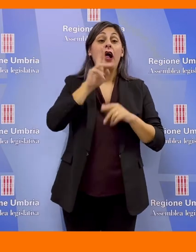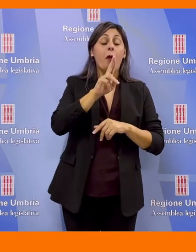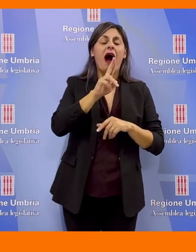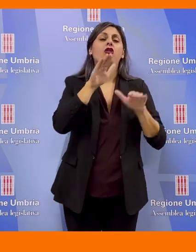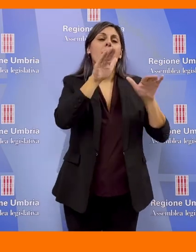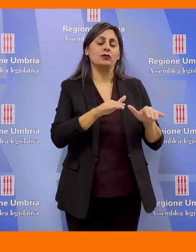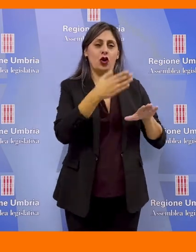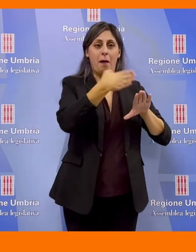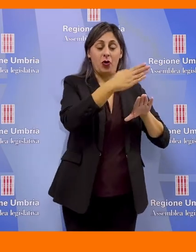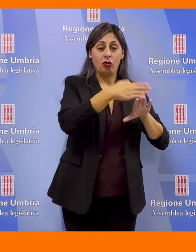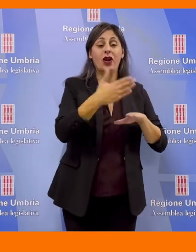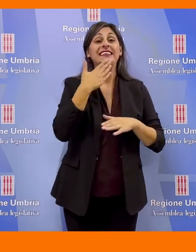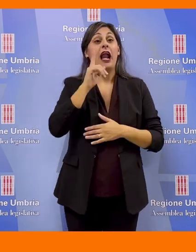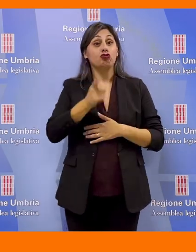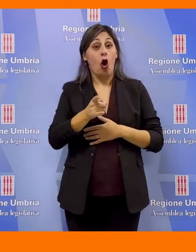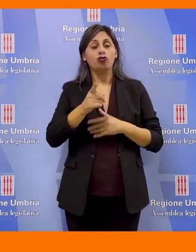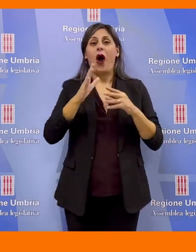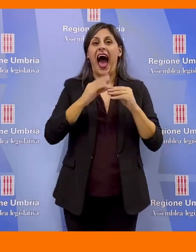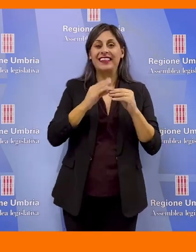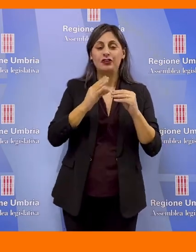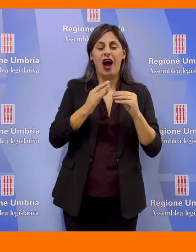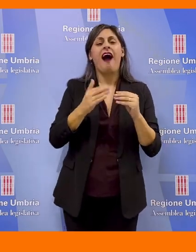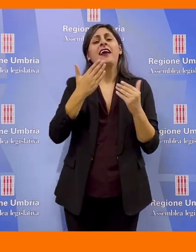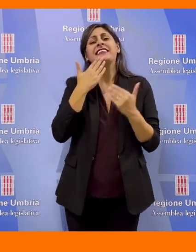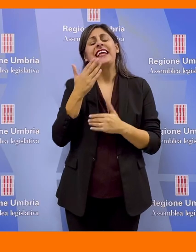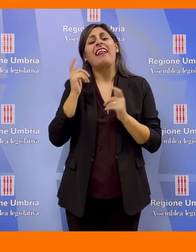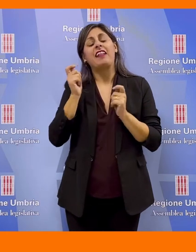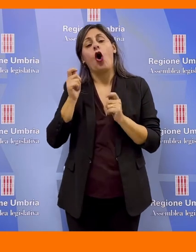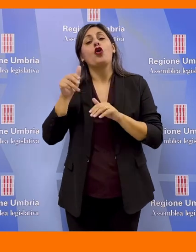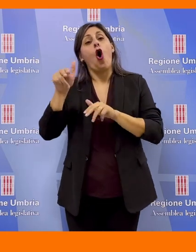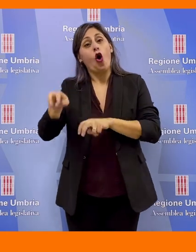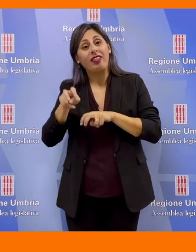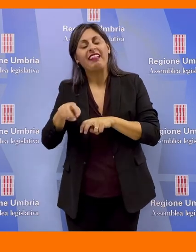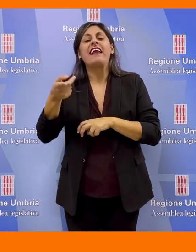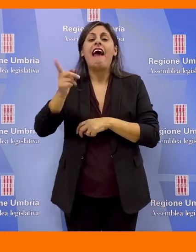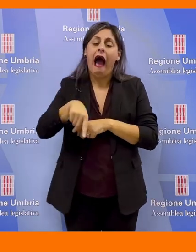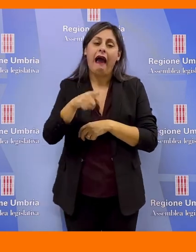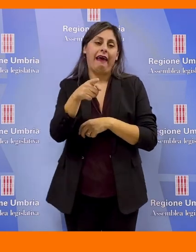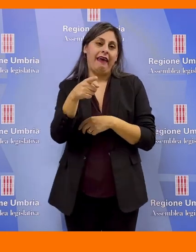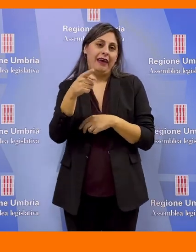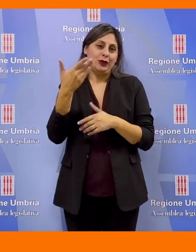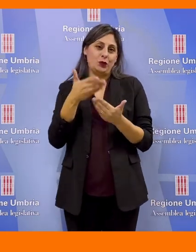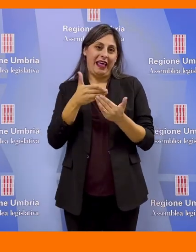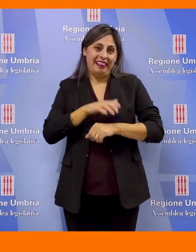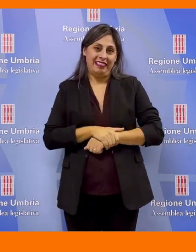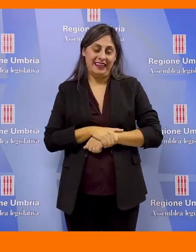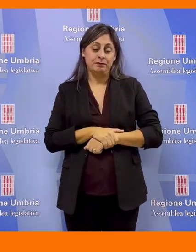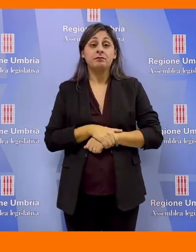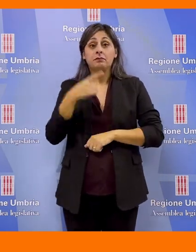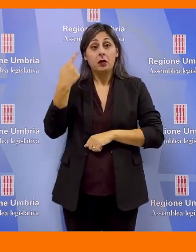dei muratori, San Giorgio degli artigiani e Sant'Antonio dei contadini e oggi anche degli studenti. Nel bando, istituito